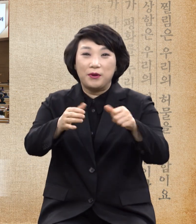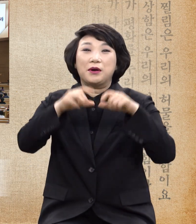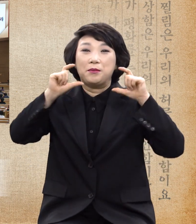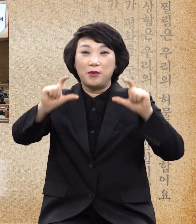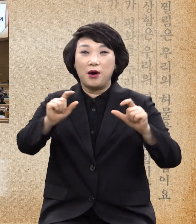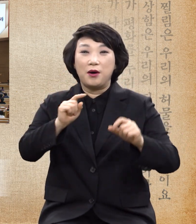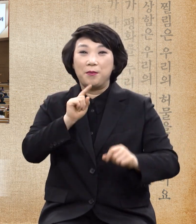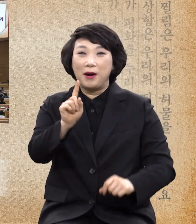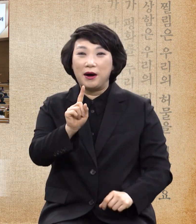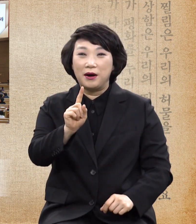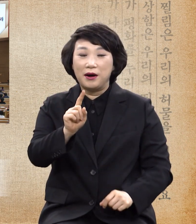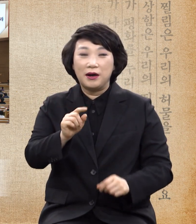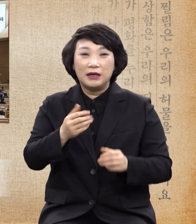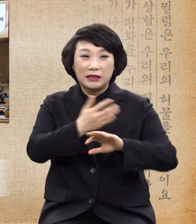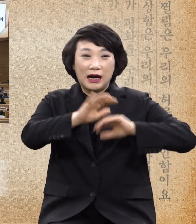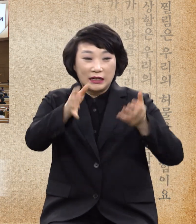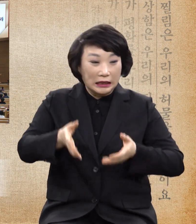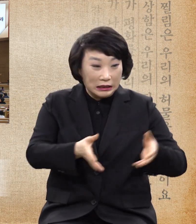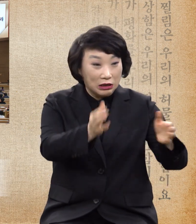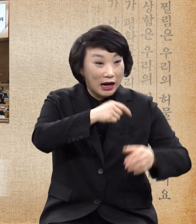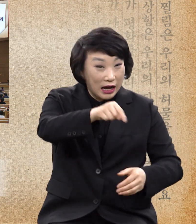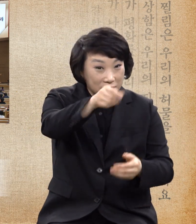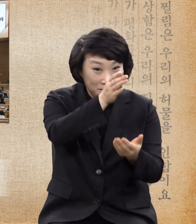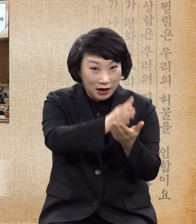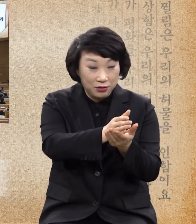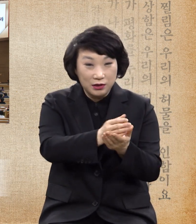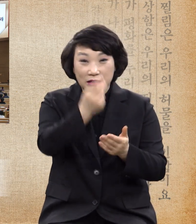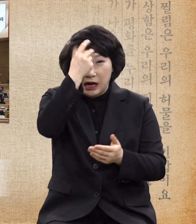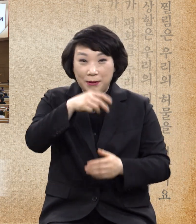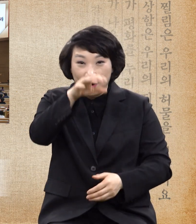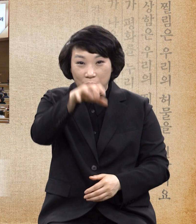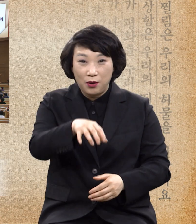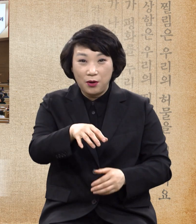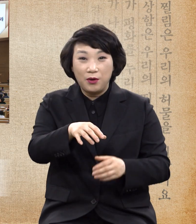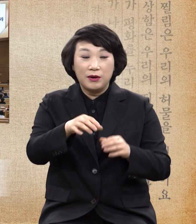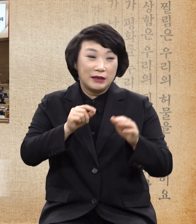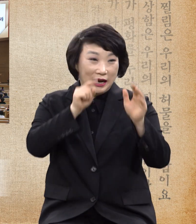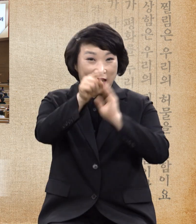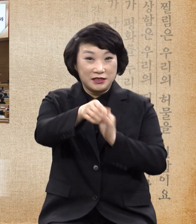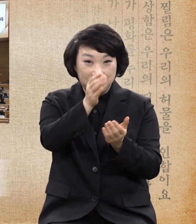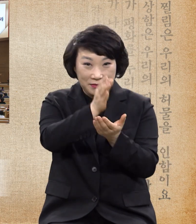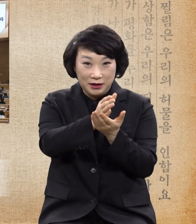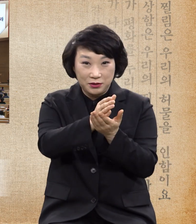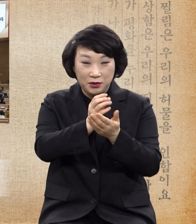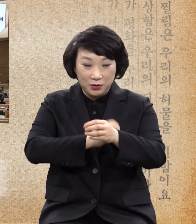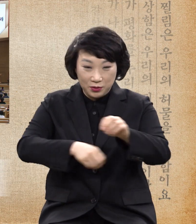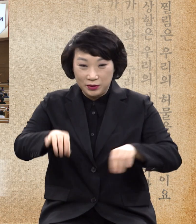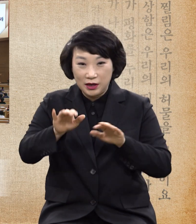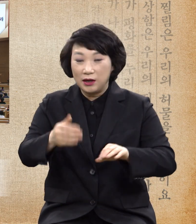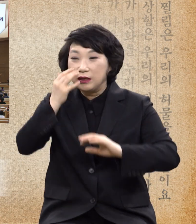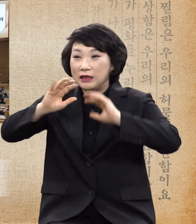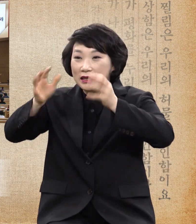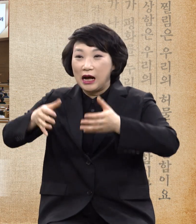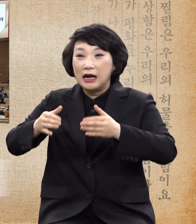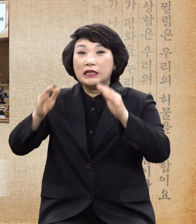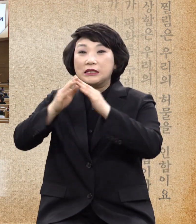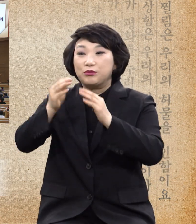가라사대 이방인의 길로도 가지 말고 사마리에 있는 고울에도 들어가지 말고 차라리 이스라엘 집에 잃어버린